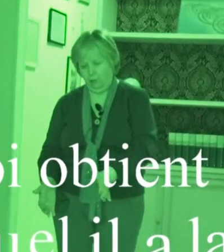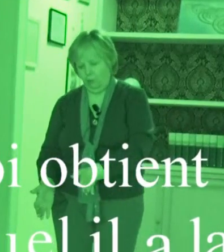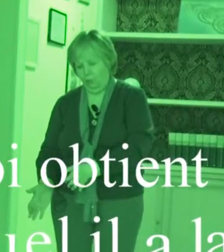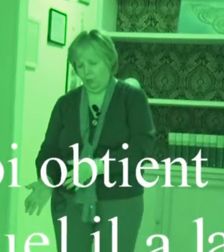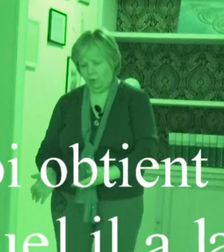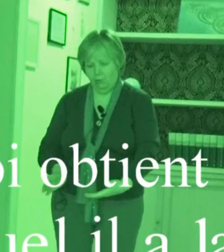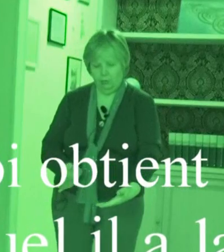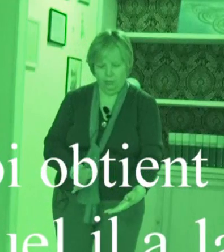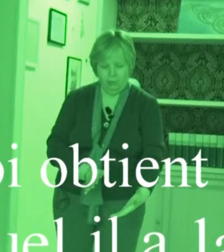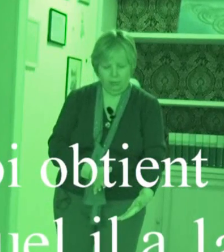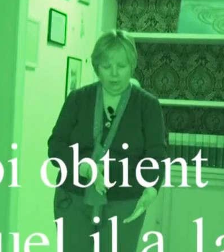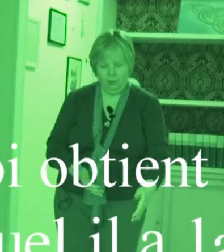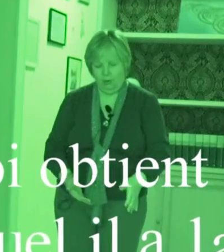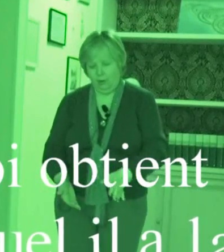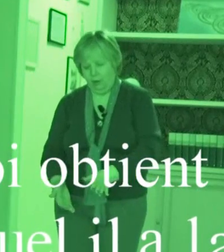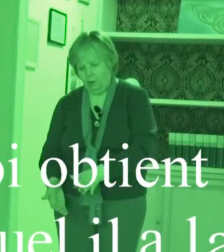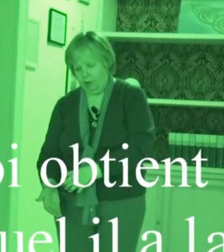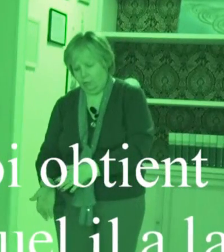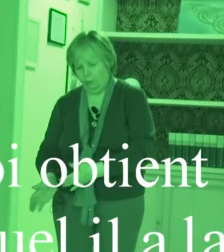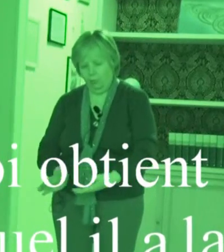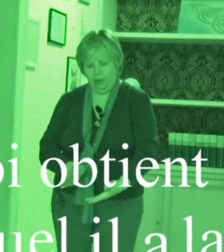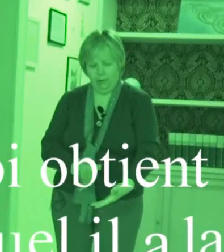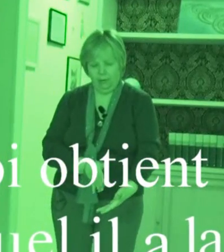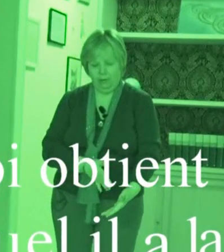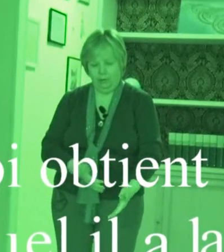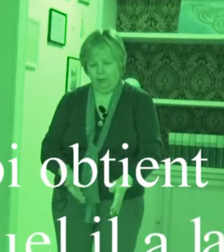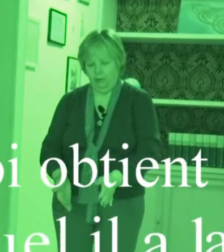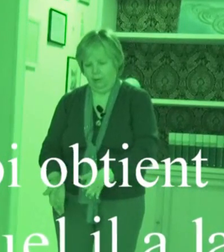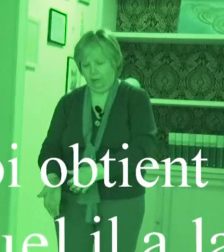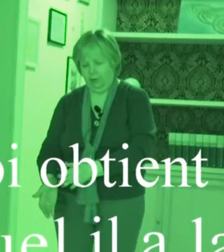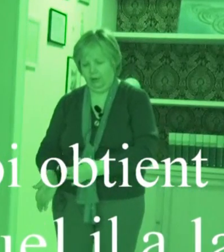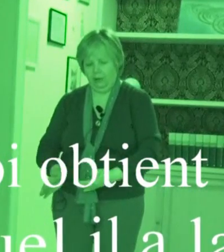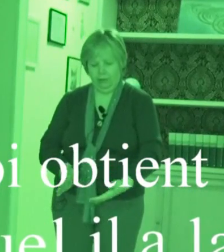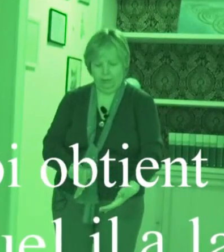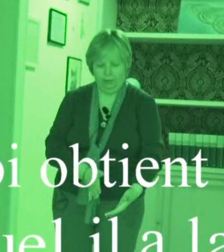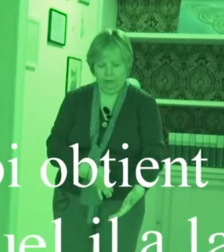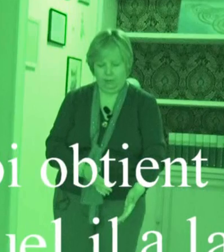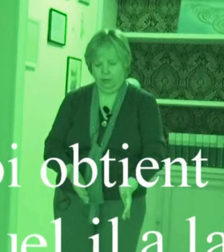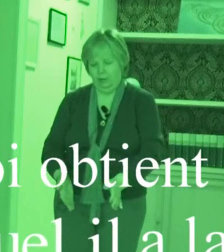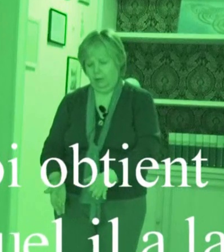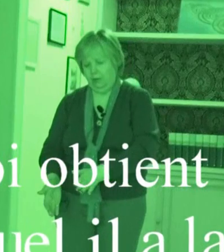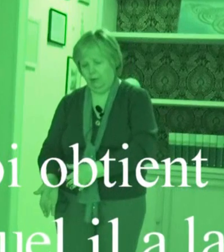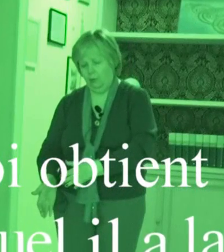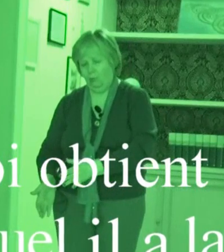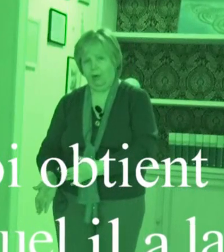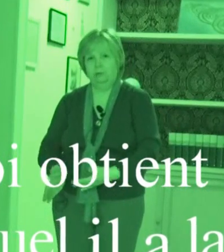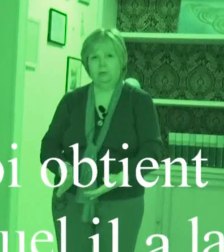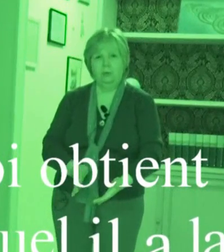uno, e due, e tre, quattro,